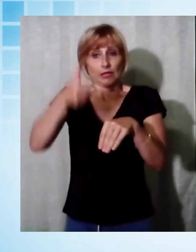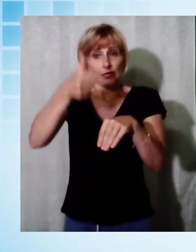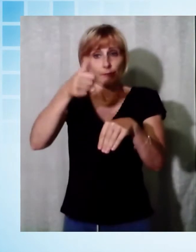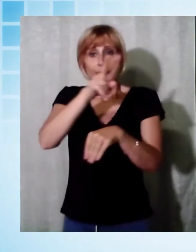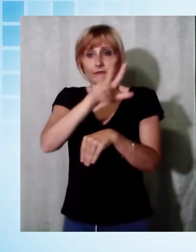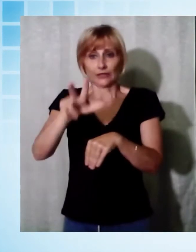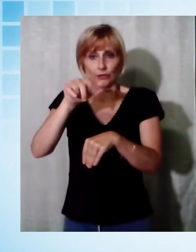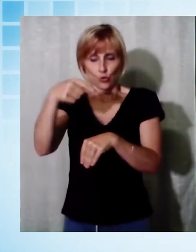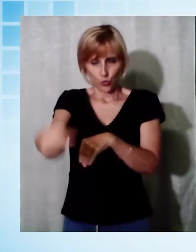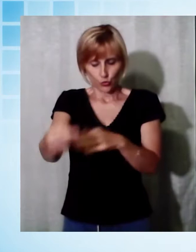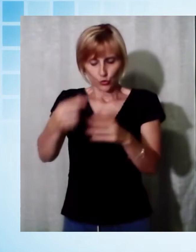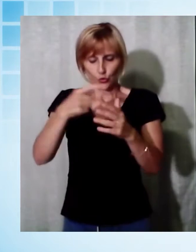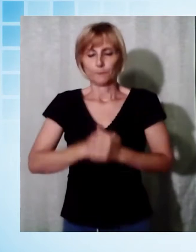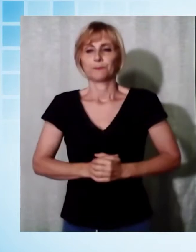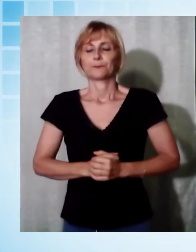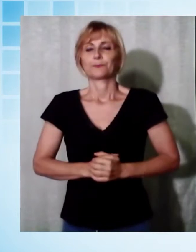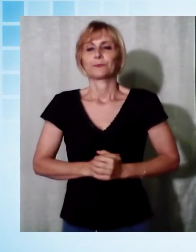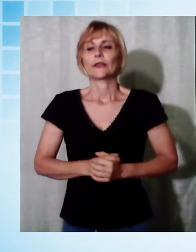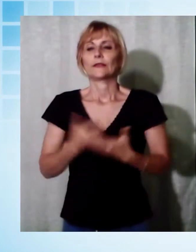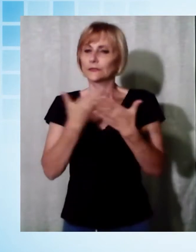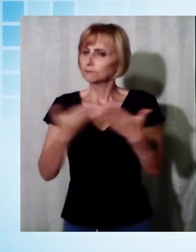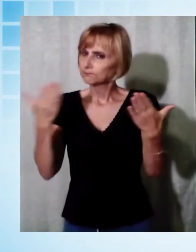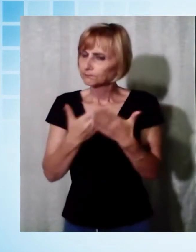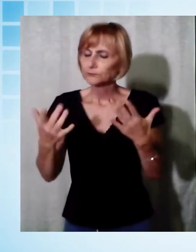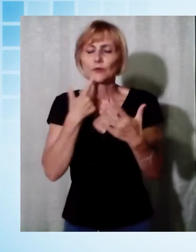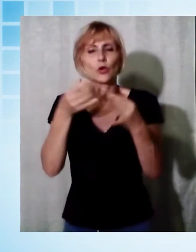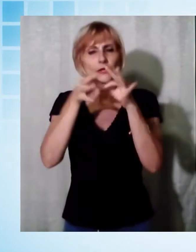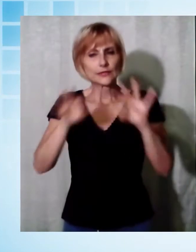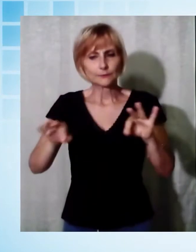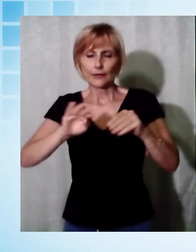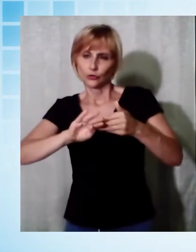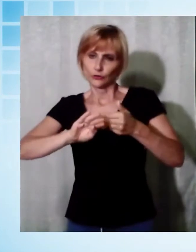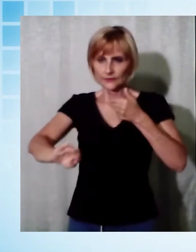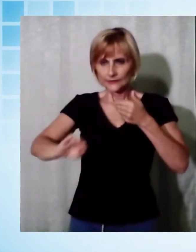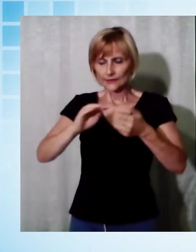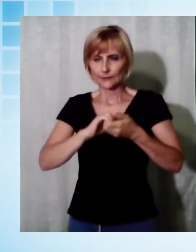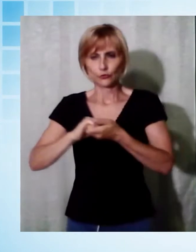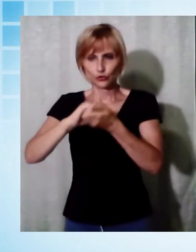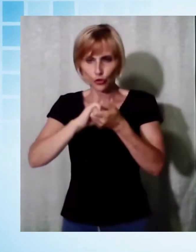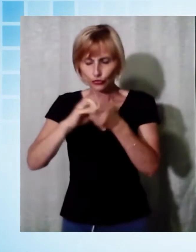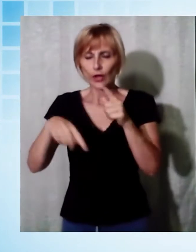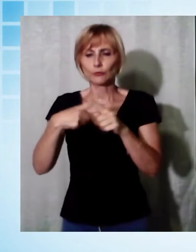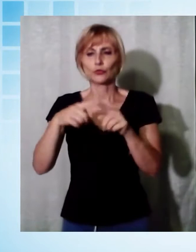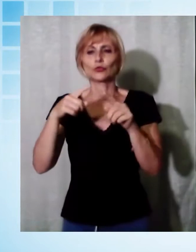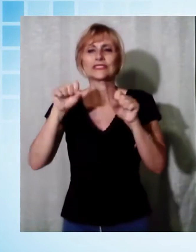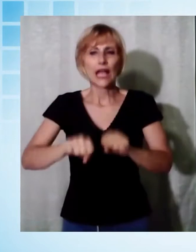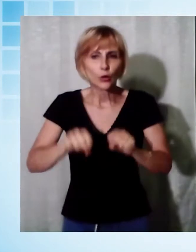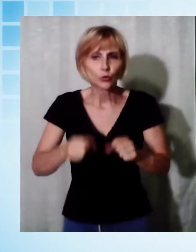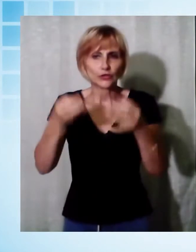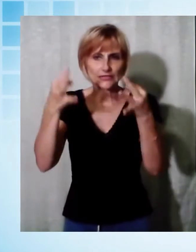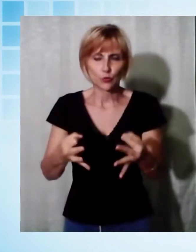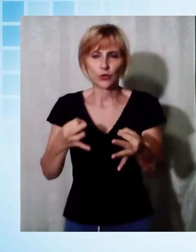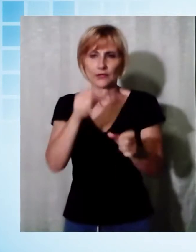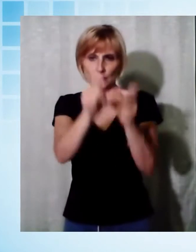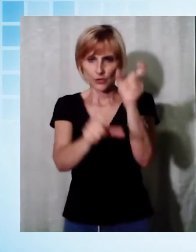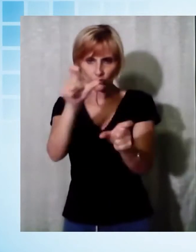esecuzioni saranno eseguite nel segno del rispetto delle disposizioni a tutela della salute e della sicurezza dei cittadini, ma rappresentano anche un